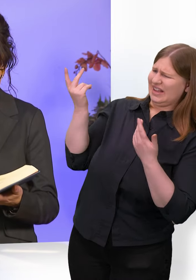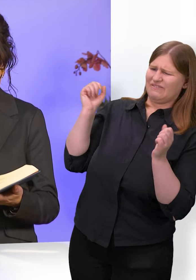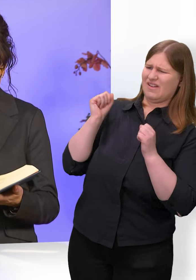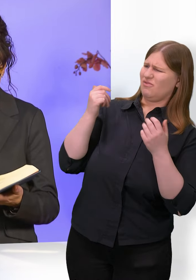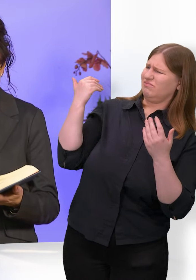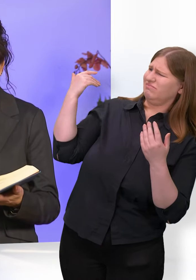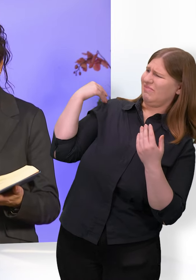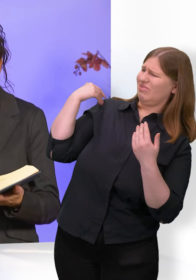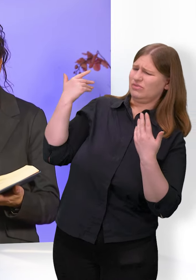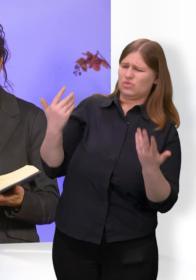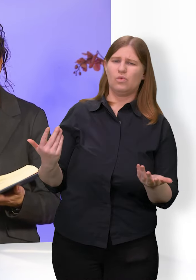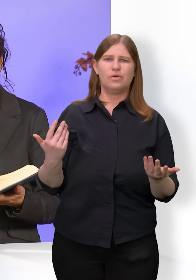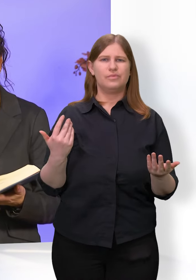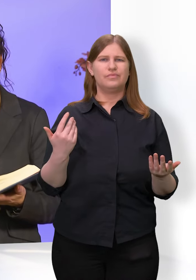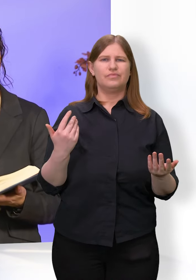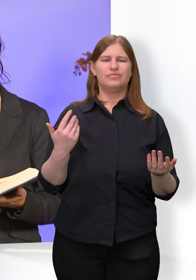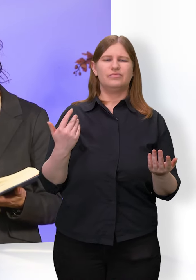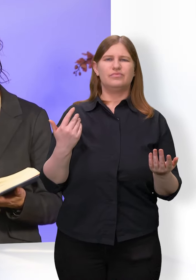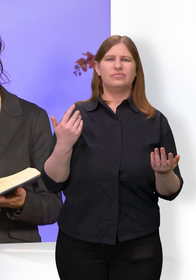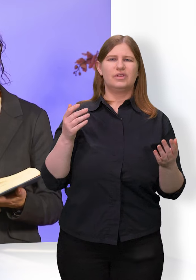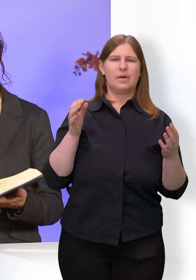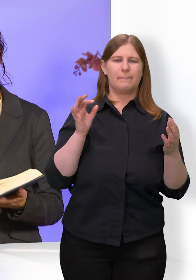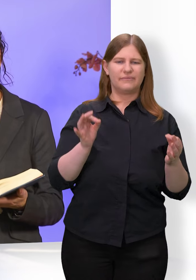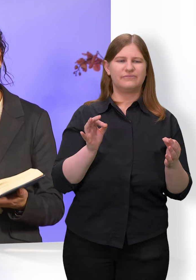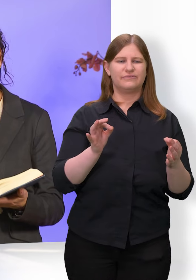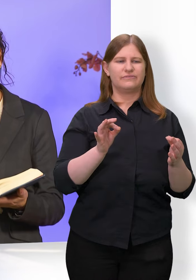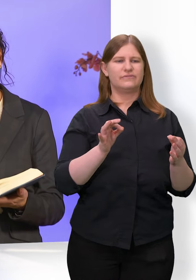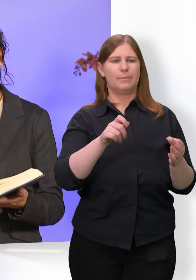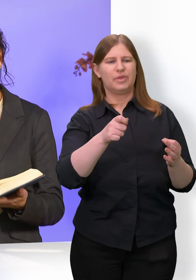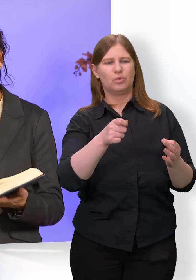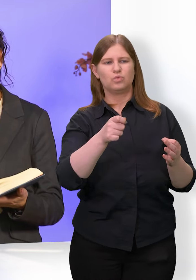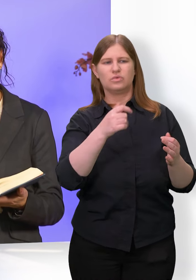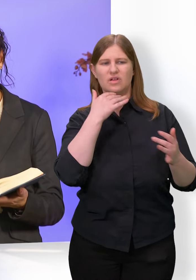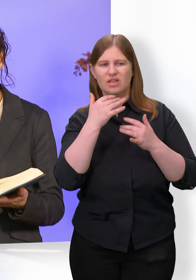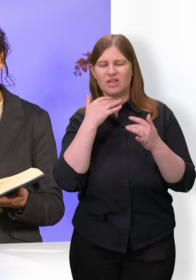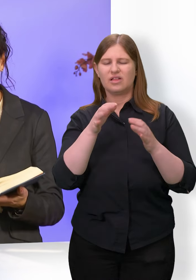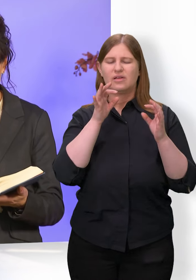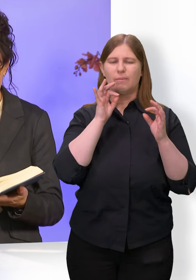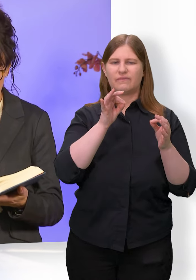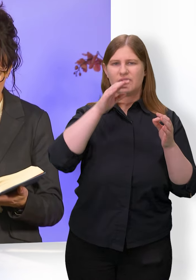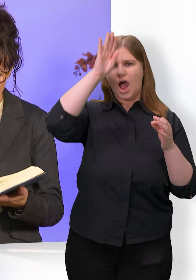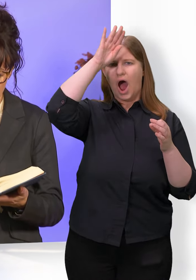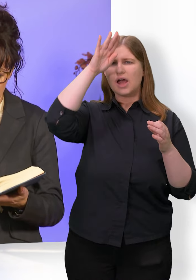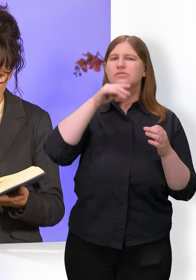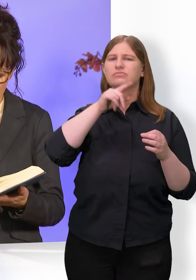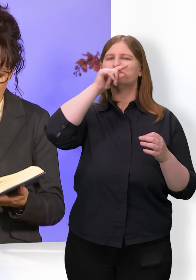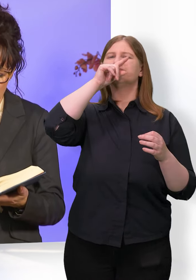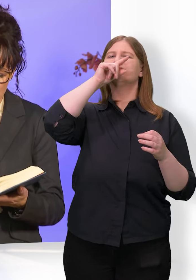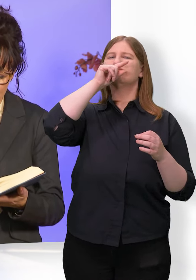Und alsbald, während er noch redete, krähte der Hahn. Und der